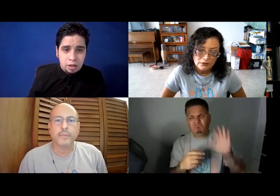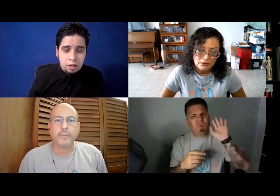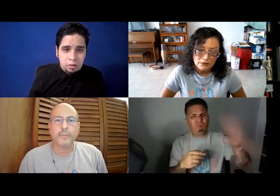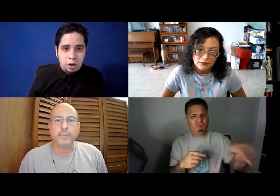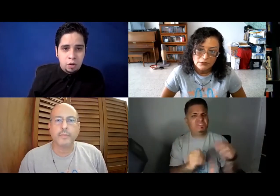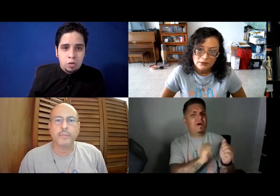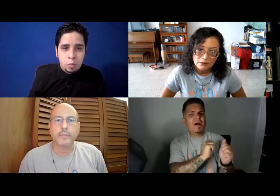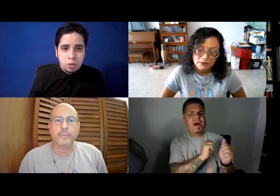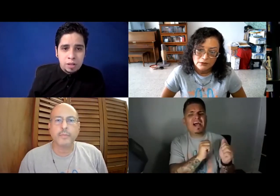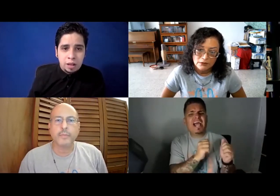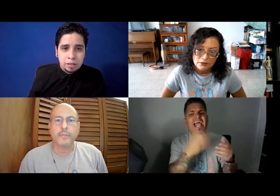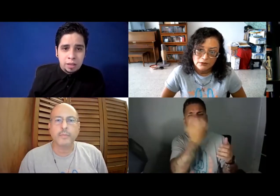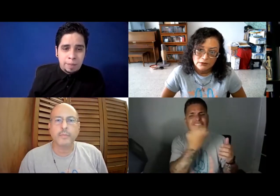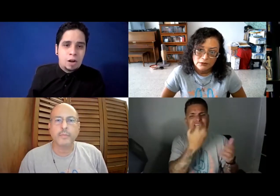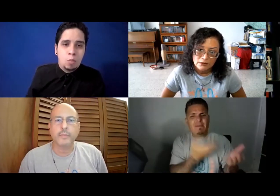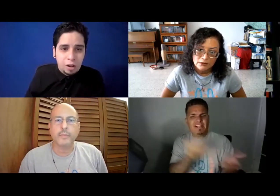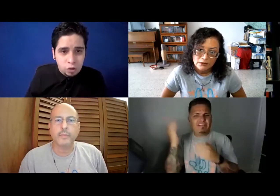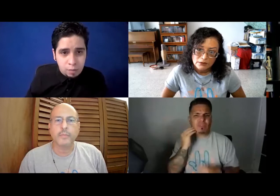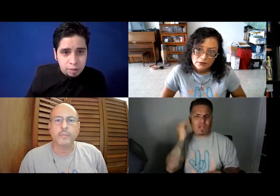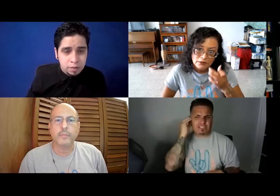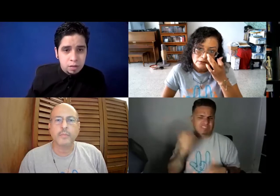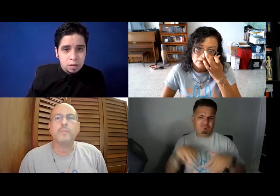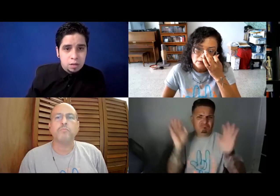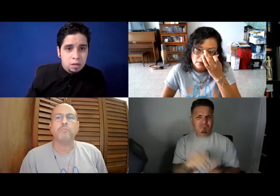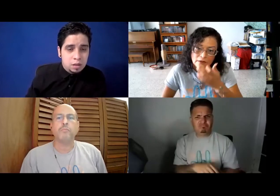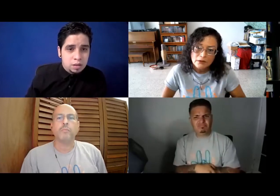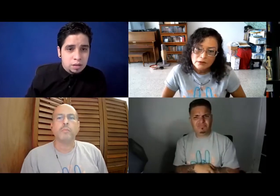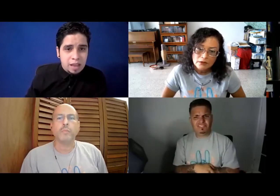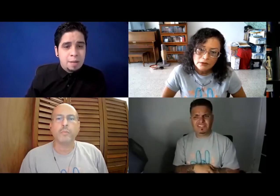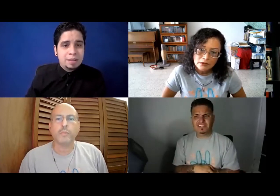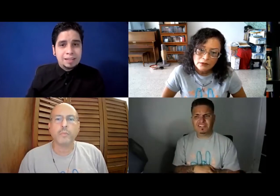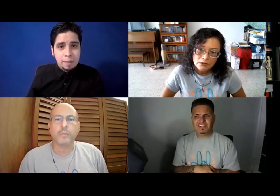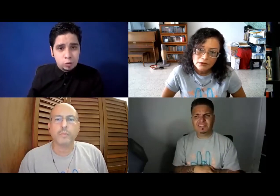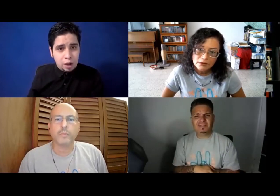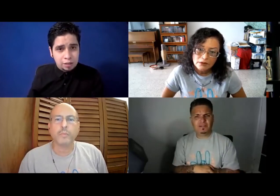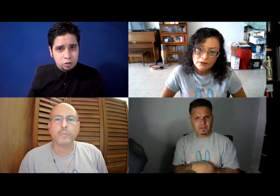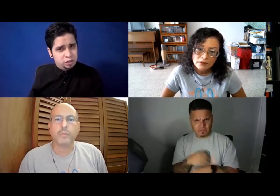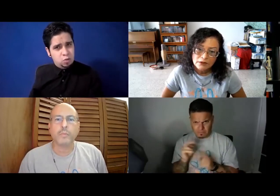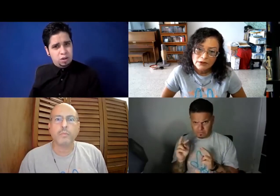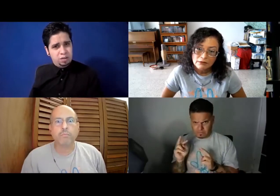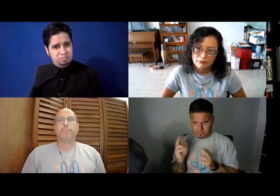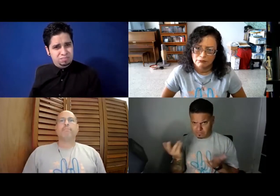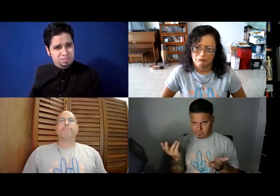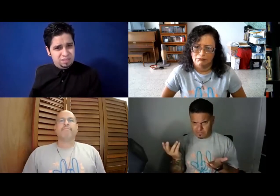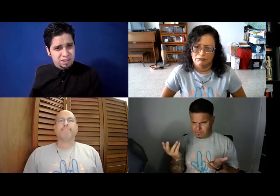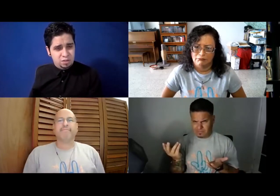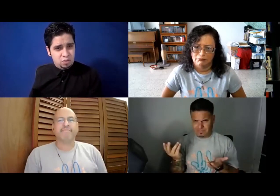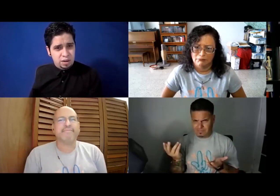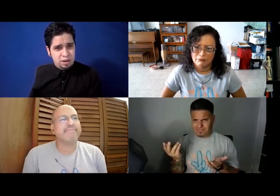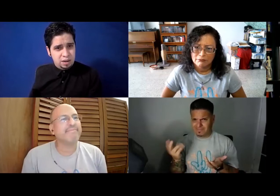cuando le doy los documentos, mira, para la acomoda razonable. Y dice, llévate el examen para tu casa. Entonces, yo como que, eso no es